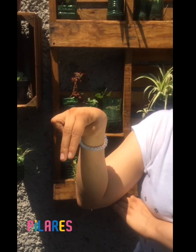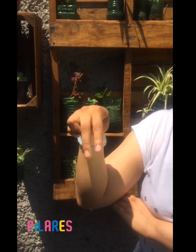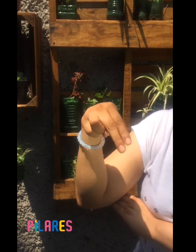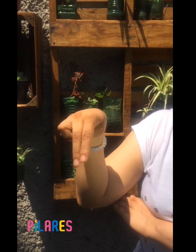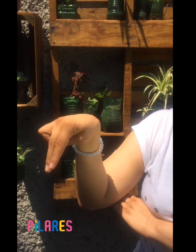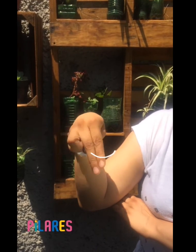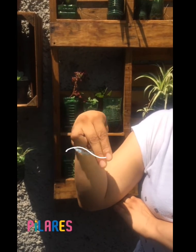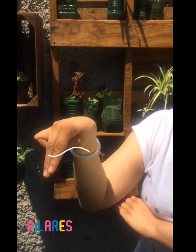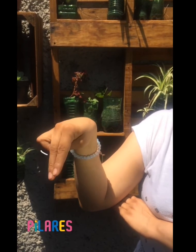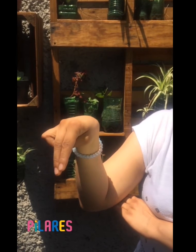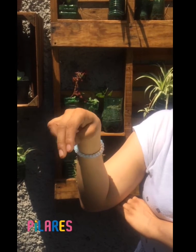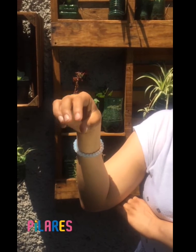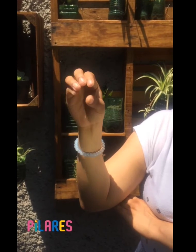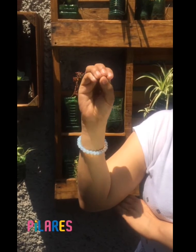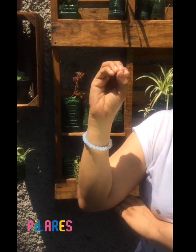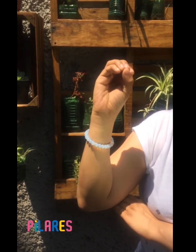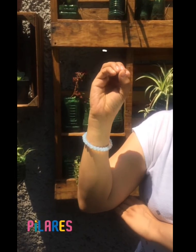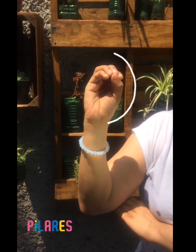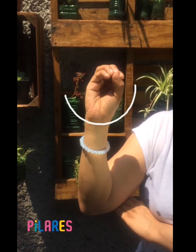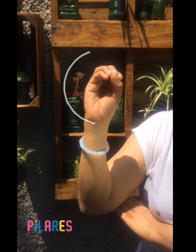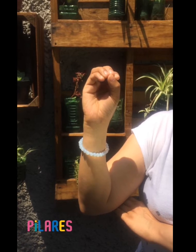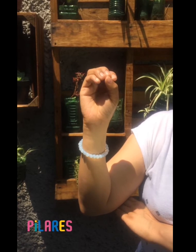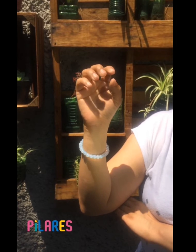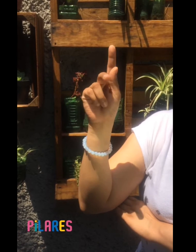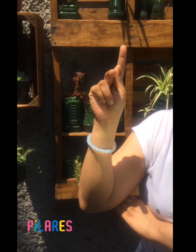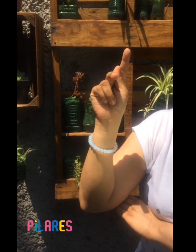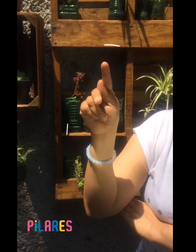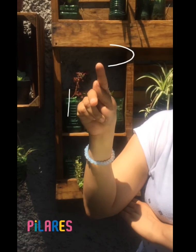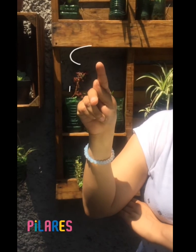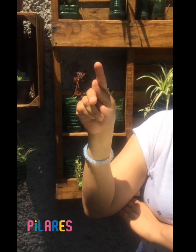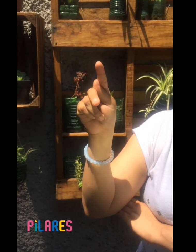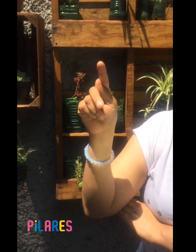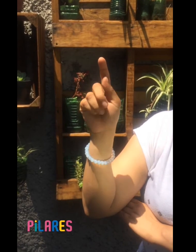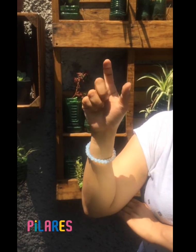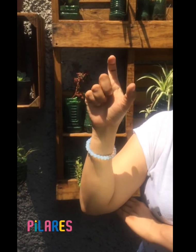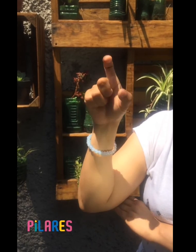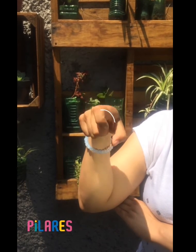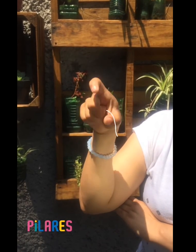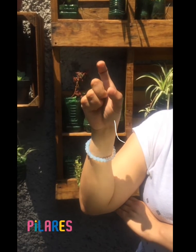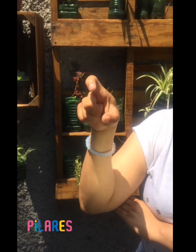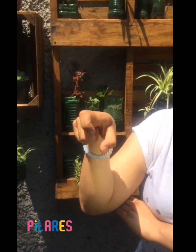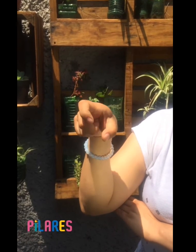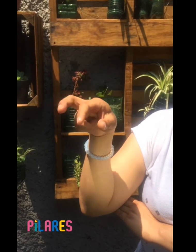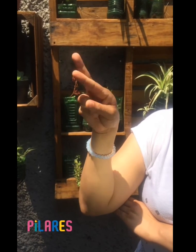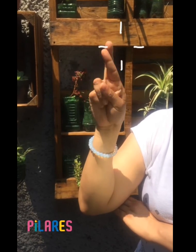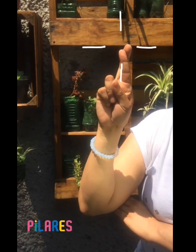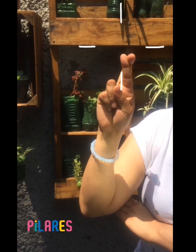Ñ, O, P, Q, R,